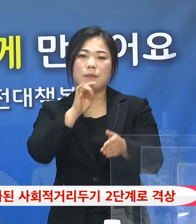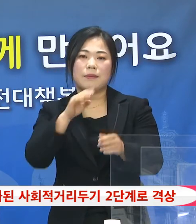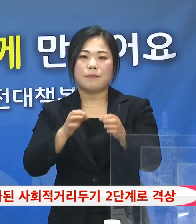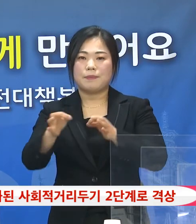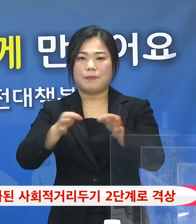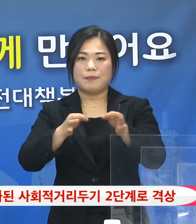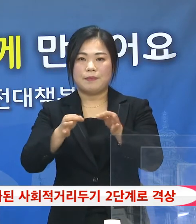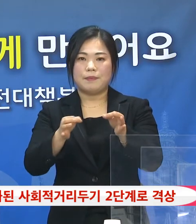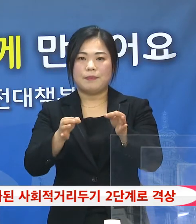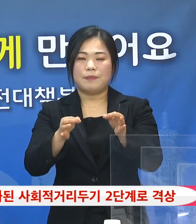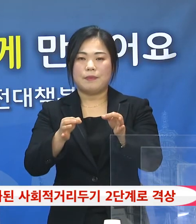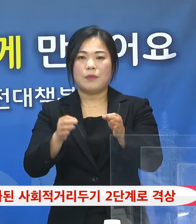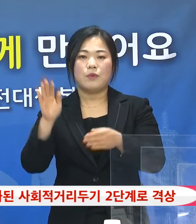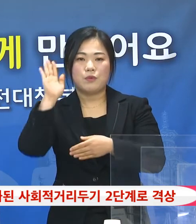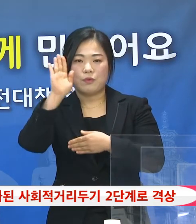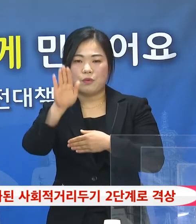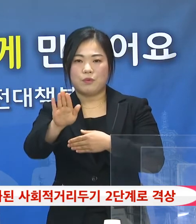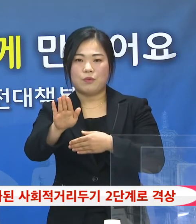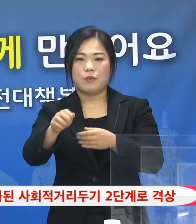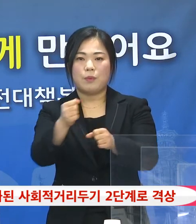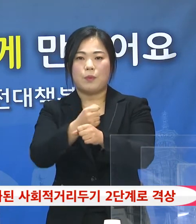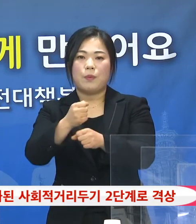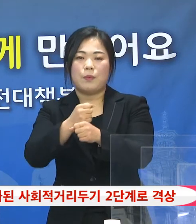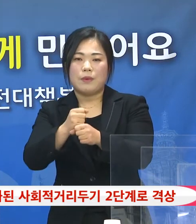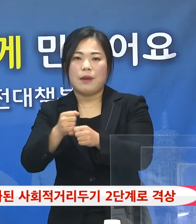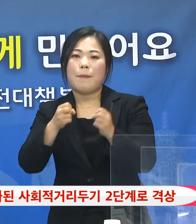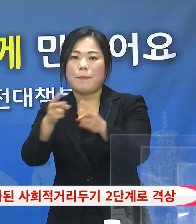이후에는 포장과 배달만 허용합니다.